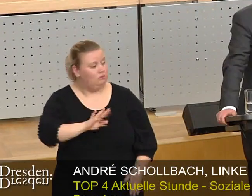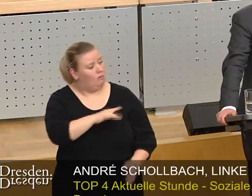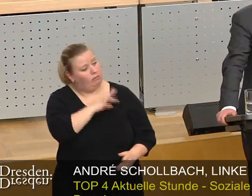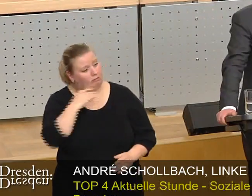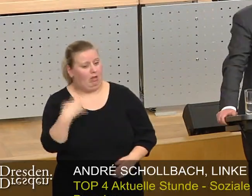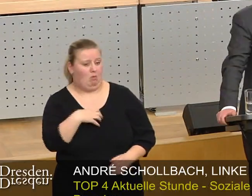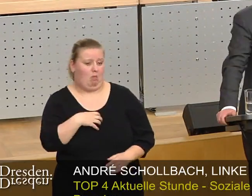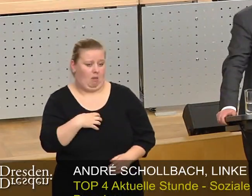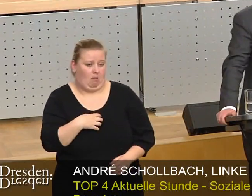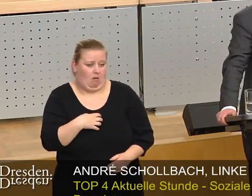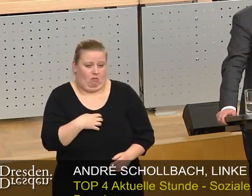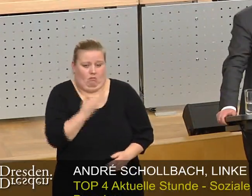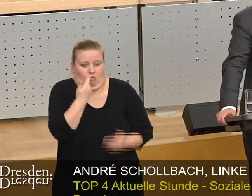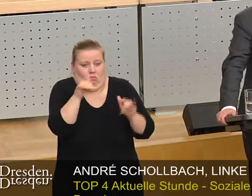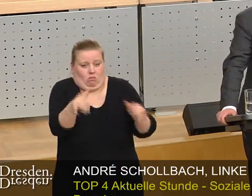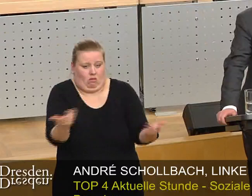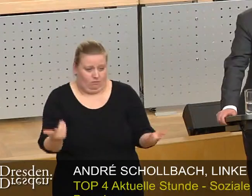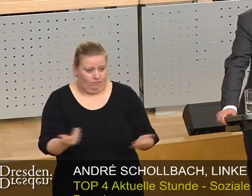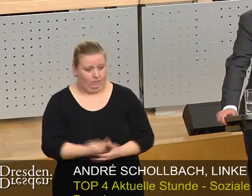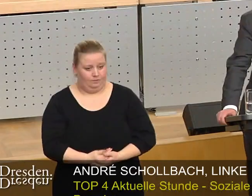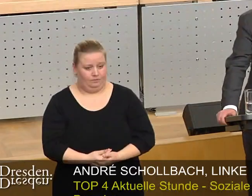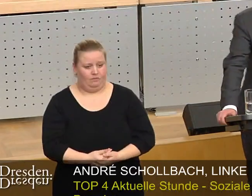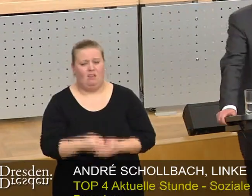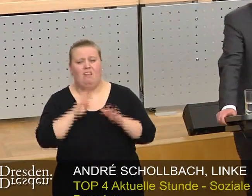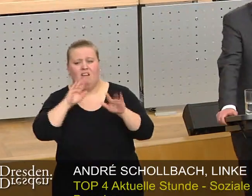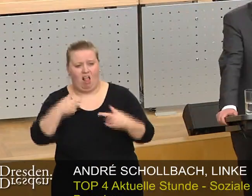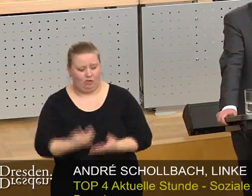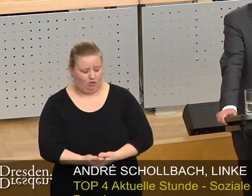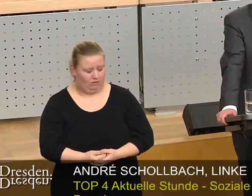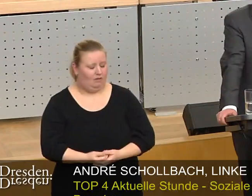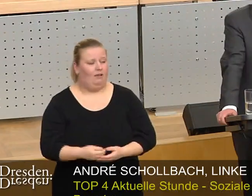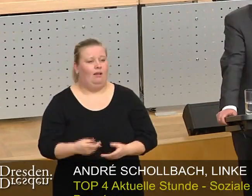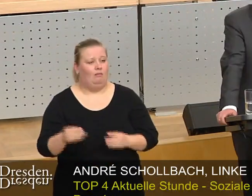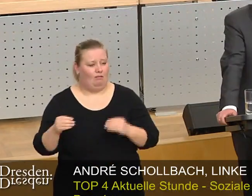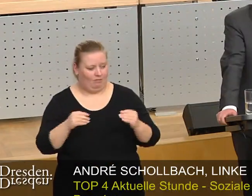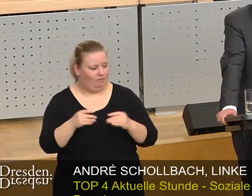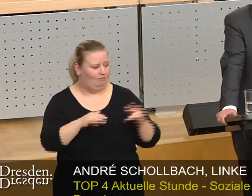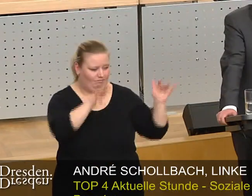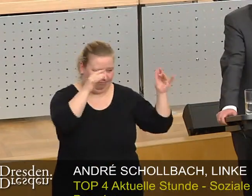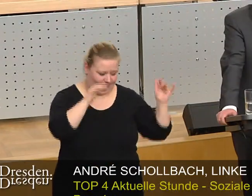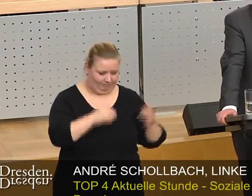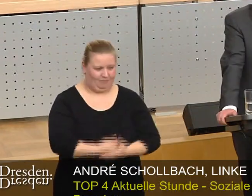viele Probleme, über die wir heute sprechen, nicht. Wir wollen nun heute, meine Damen und Herren,